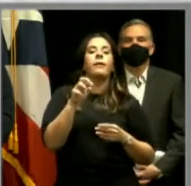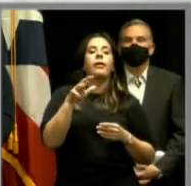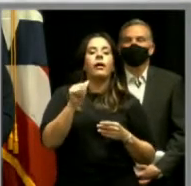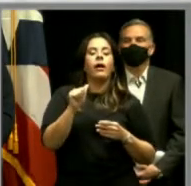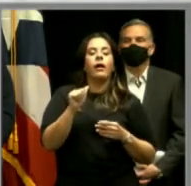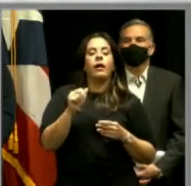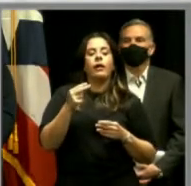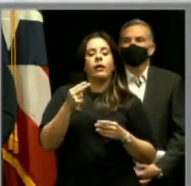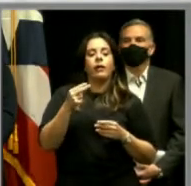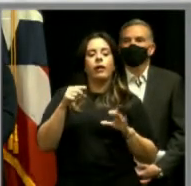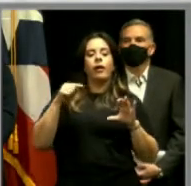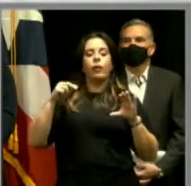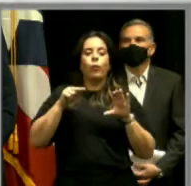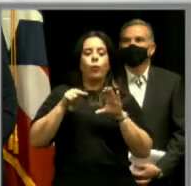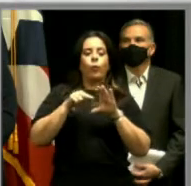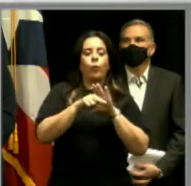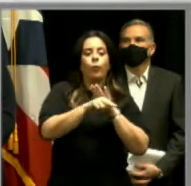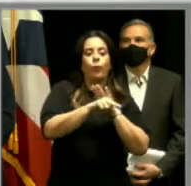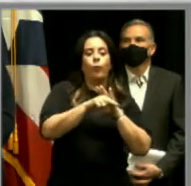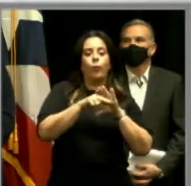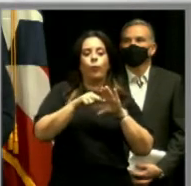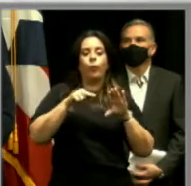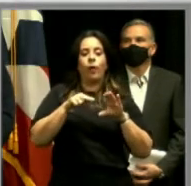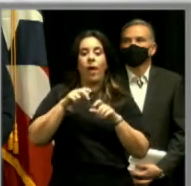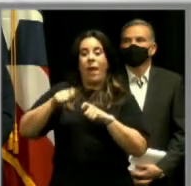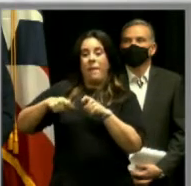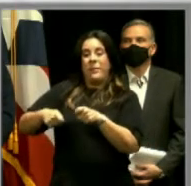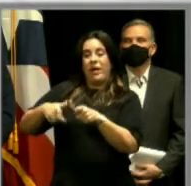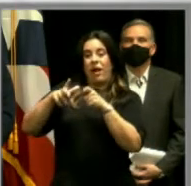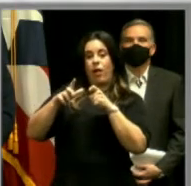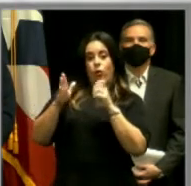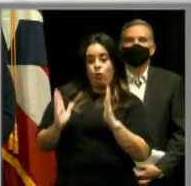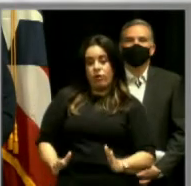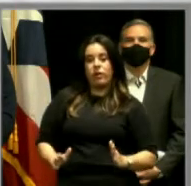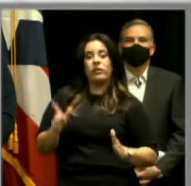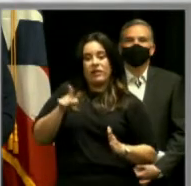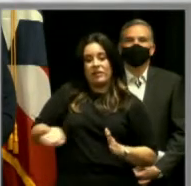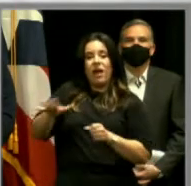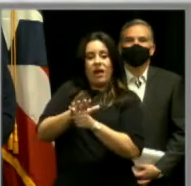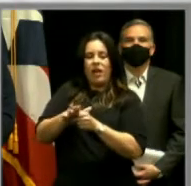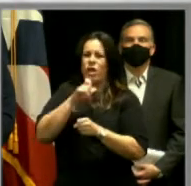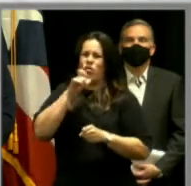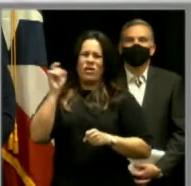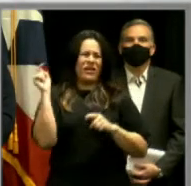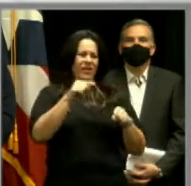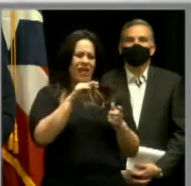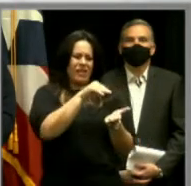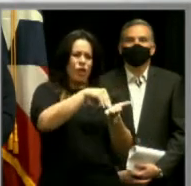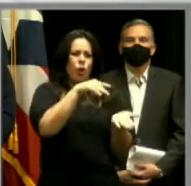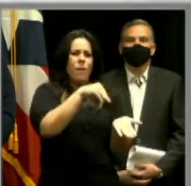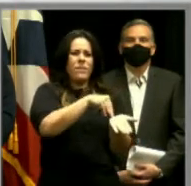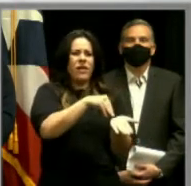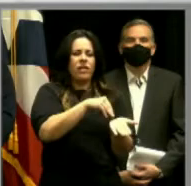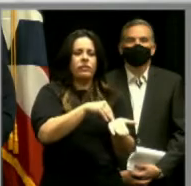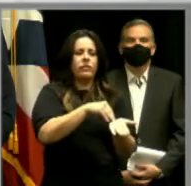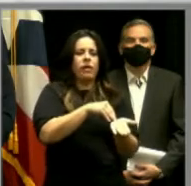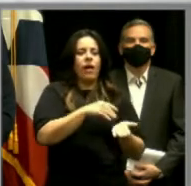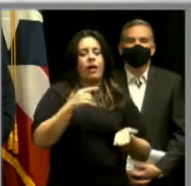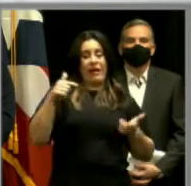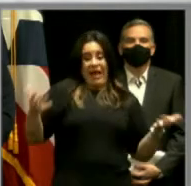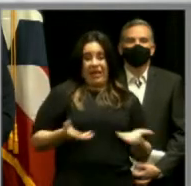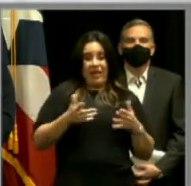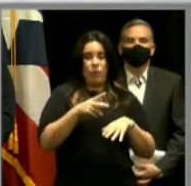tan necesaria es para los pescadores de toda esa área para que no tengan que venir hasta el centro médico, sino que de manera inmediata